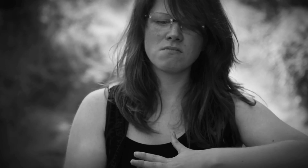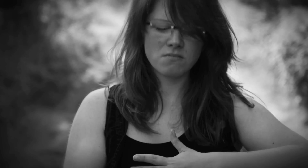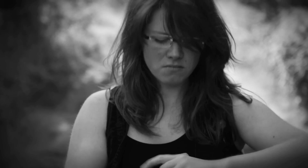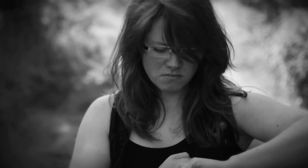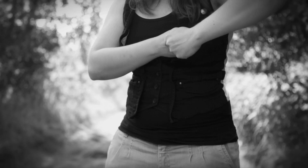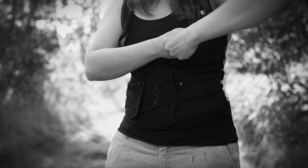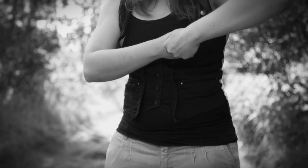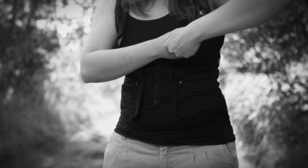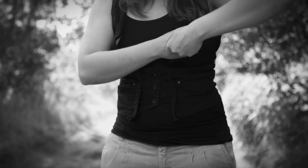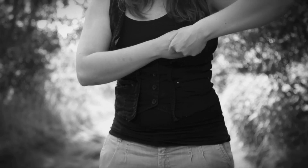weggesperrt